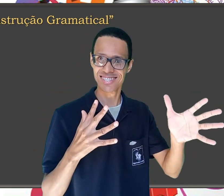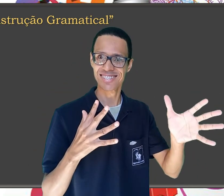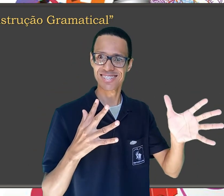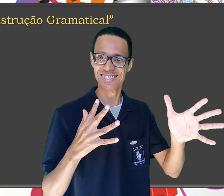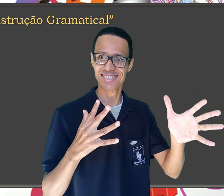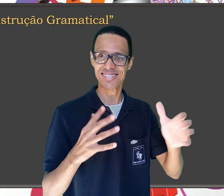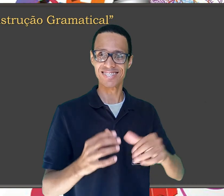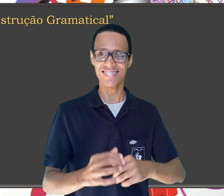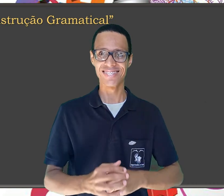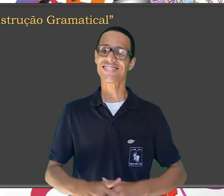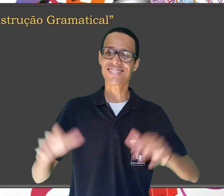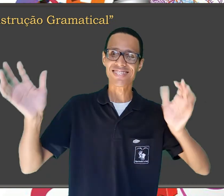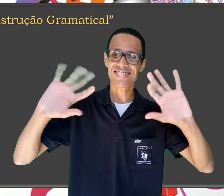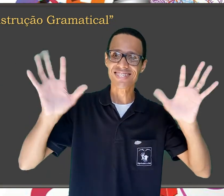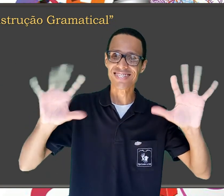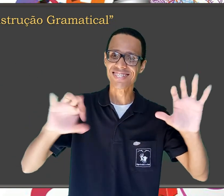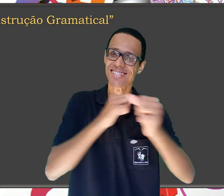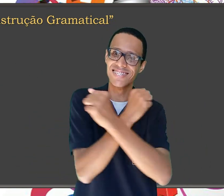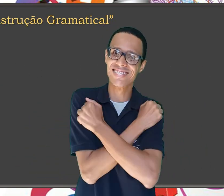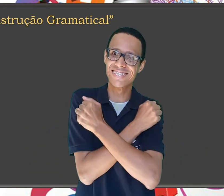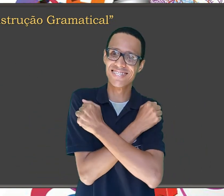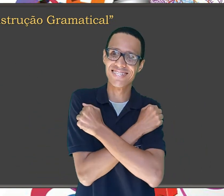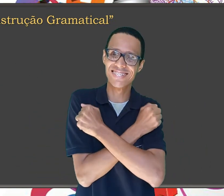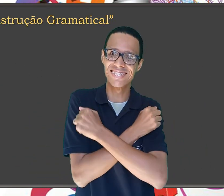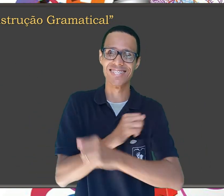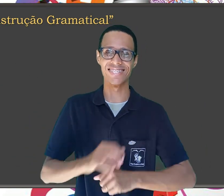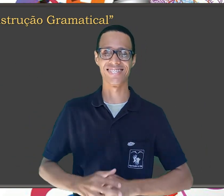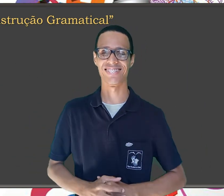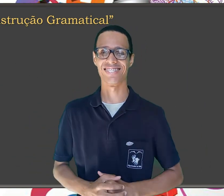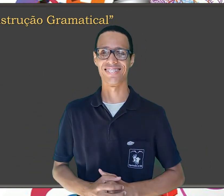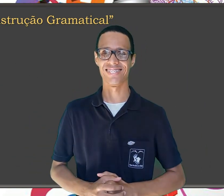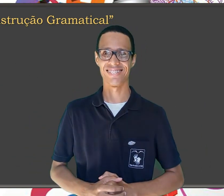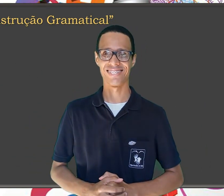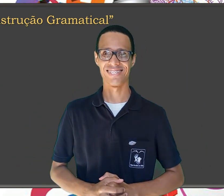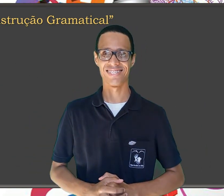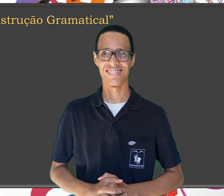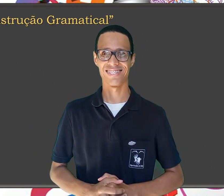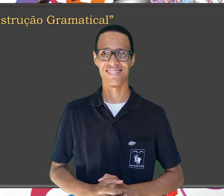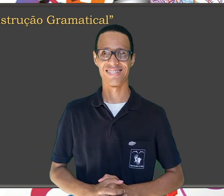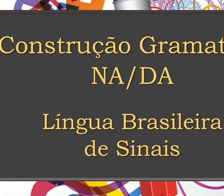aos poucos nos tornamos fluentes. Grande abraço e até o próximo vídeo.